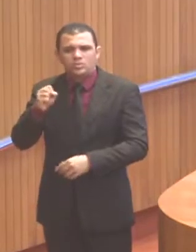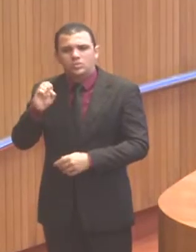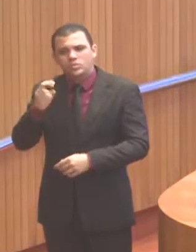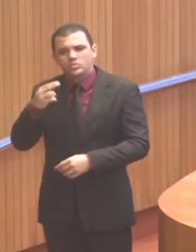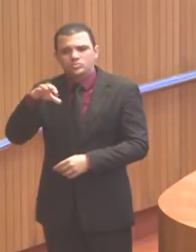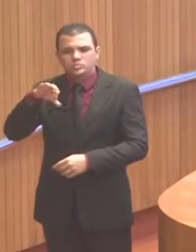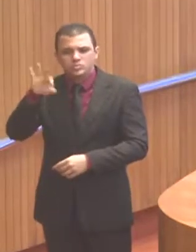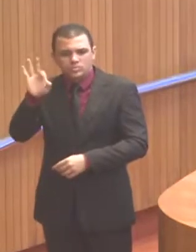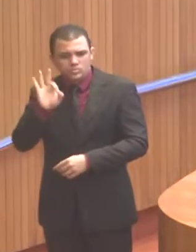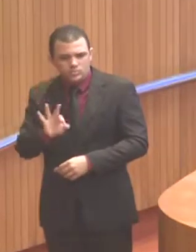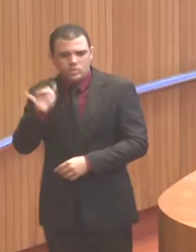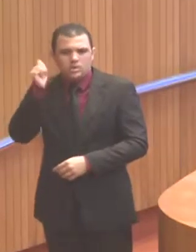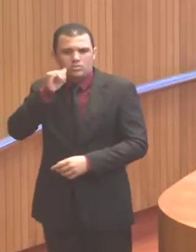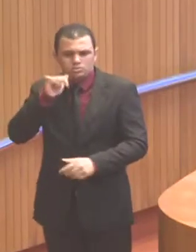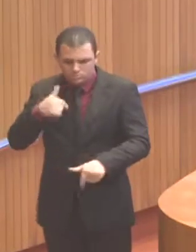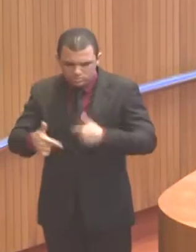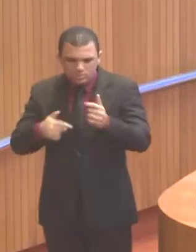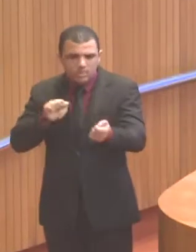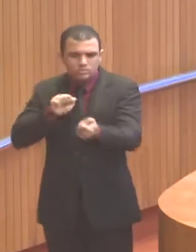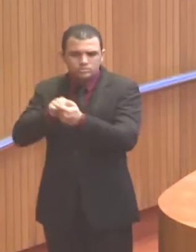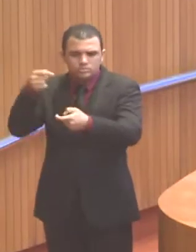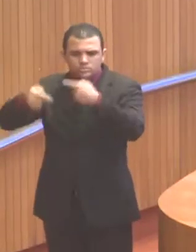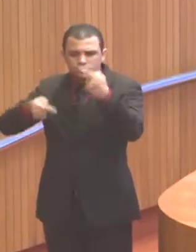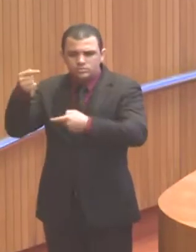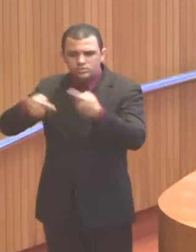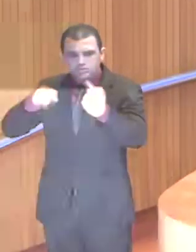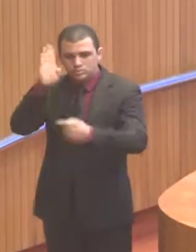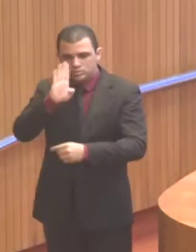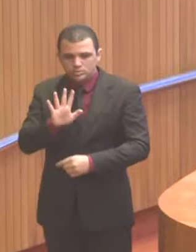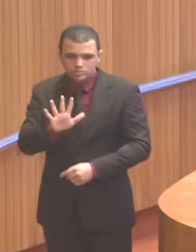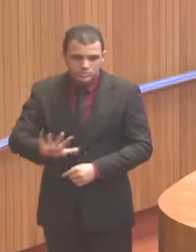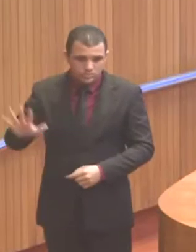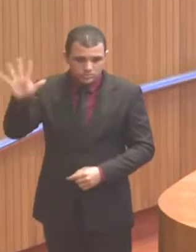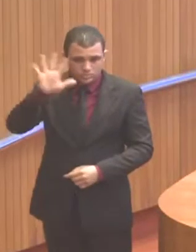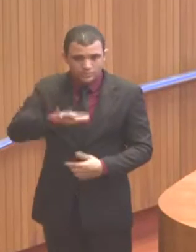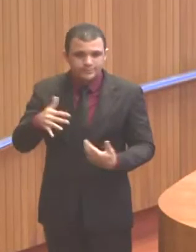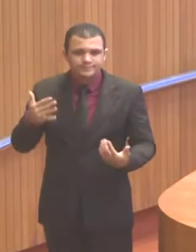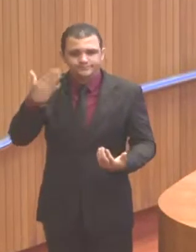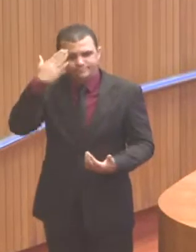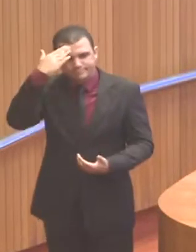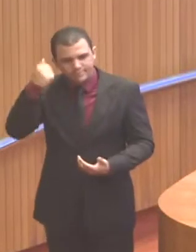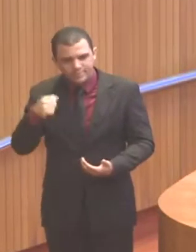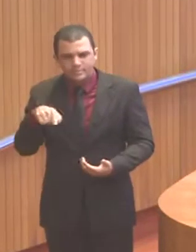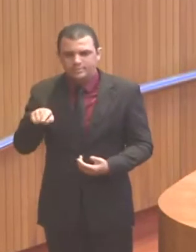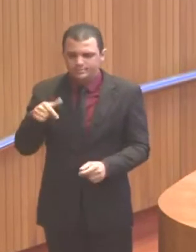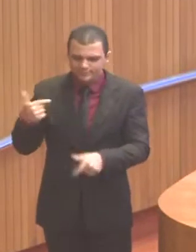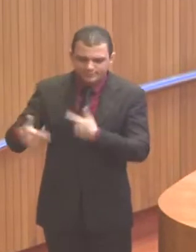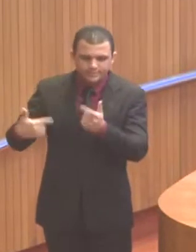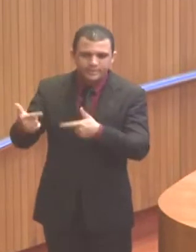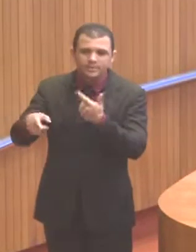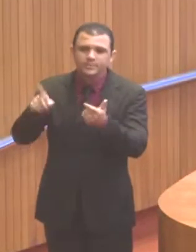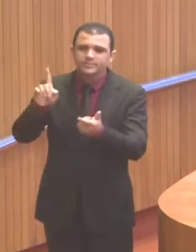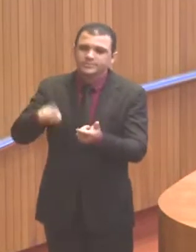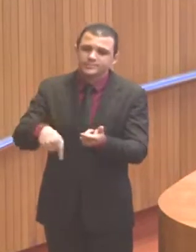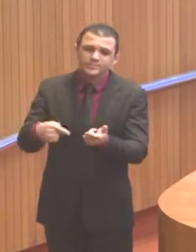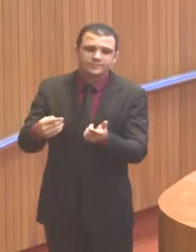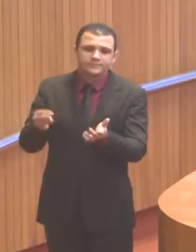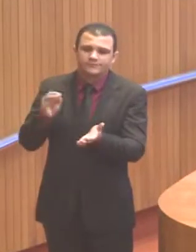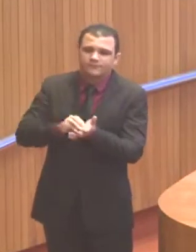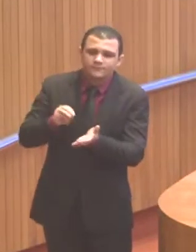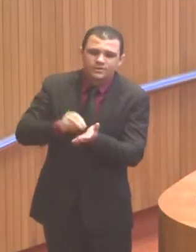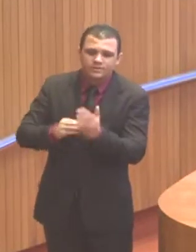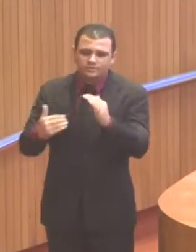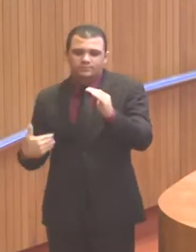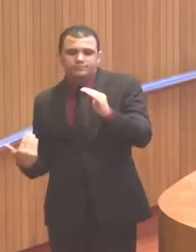participação das mulheres no cenário da política nacional, e, infelizmente, essa participação ainda é muito aquém daquilo que deveria